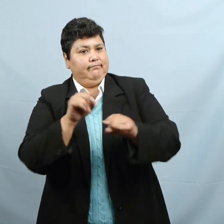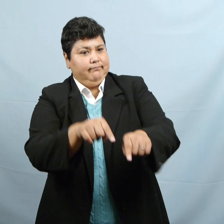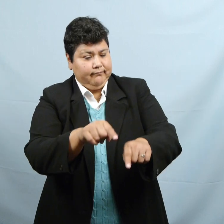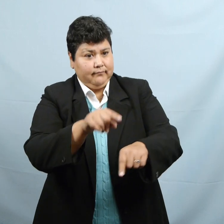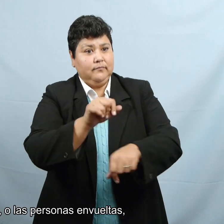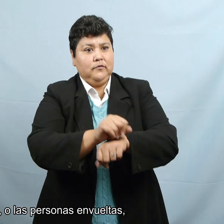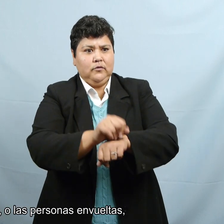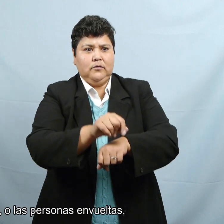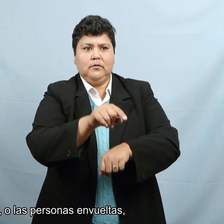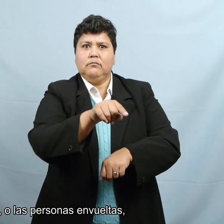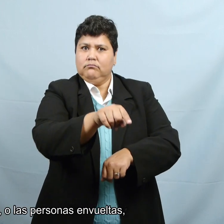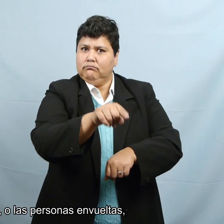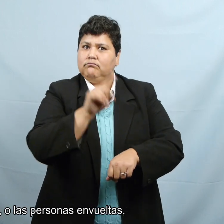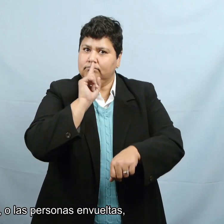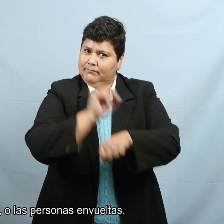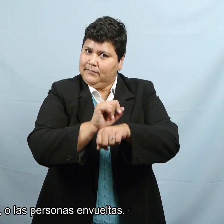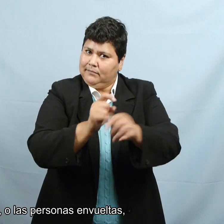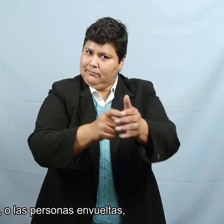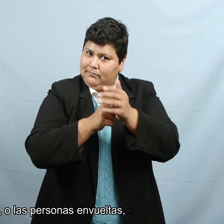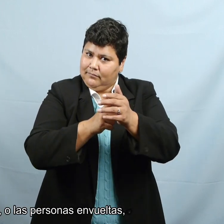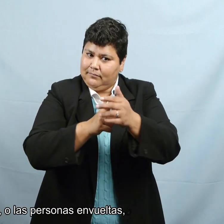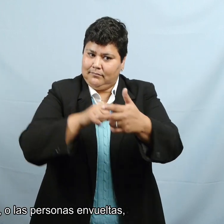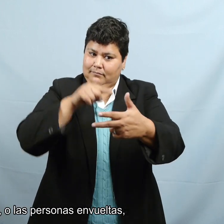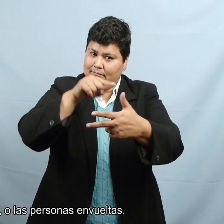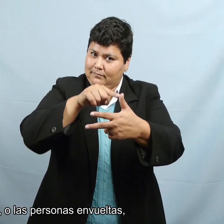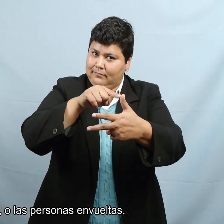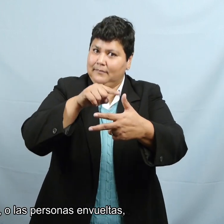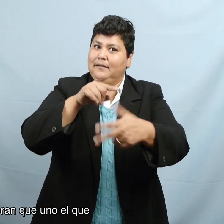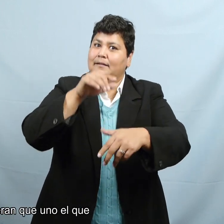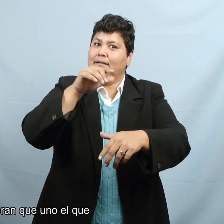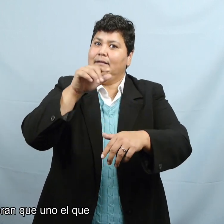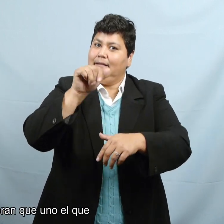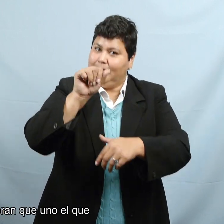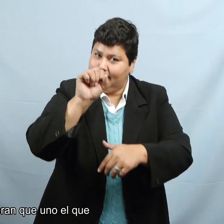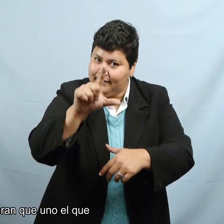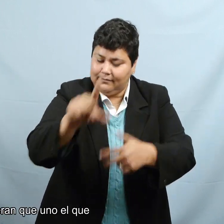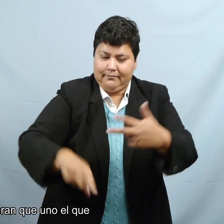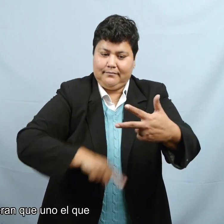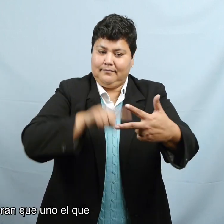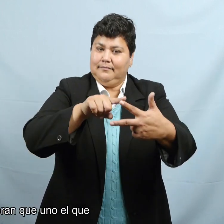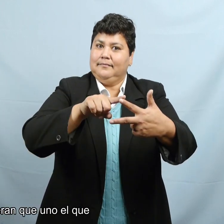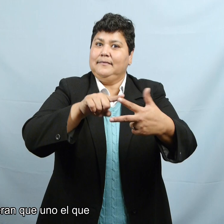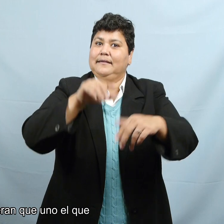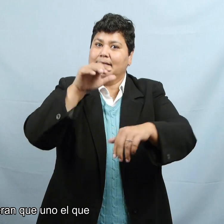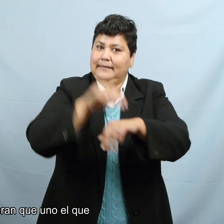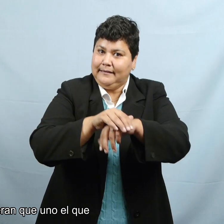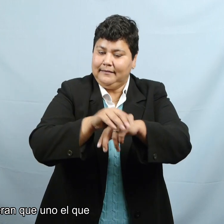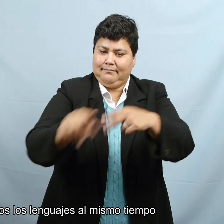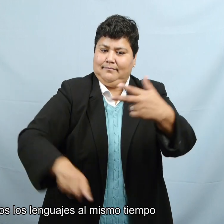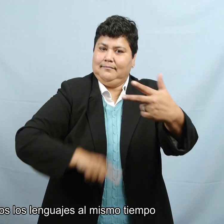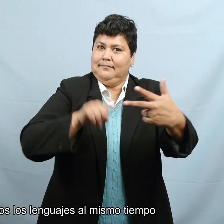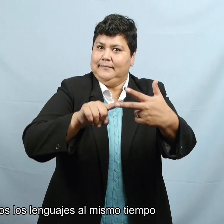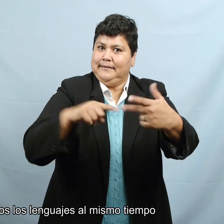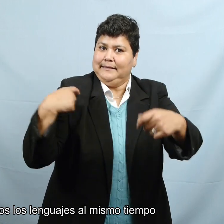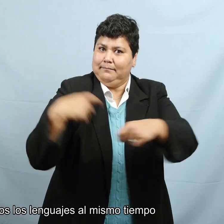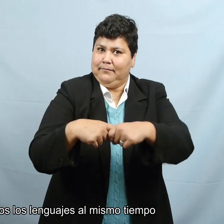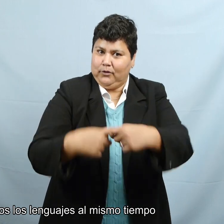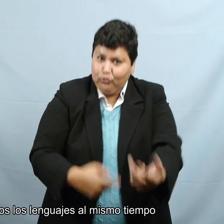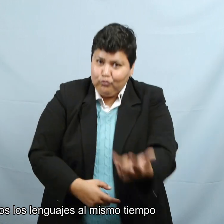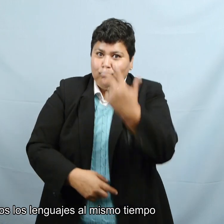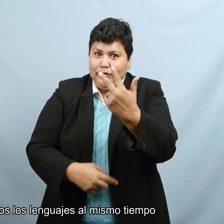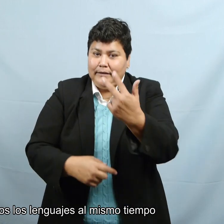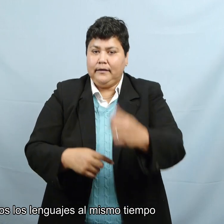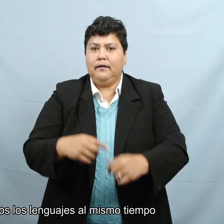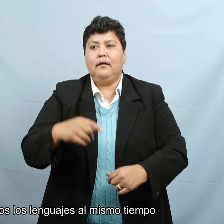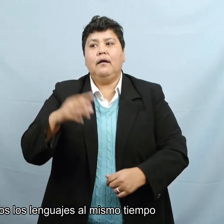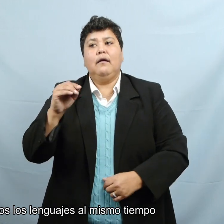Y la agencia o las personas envueltas esperan que sea uno el que interprete para